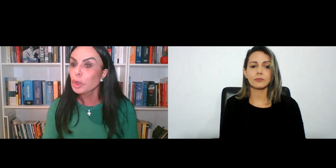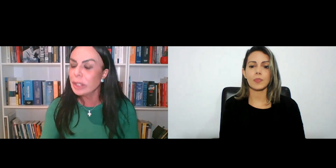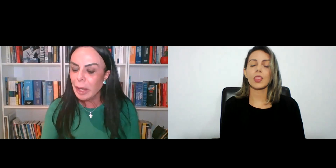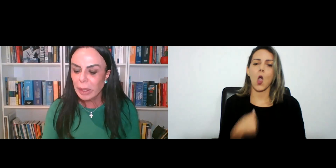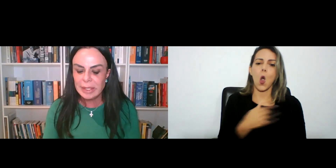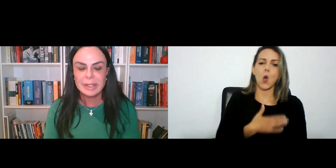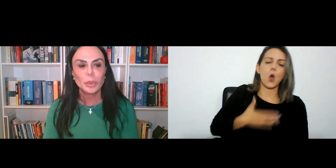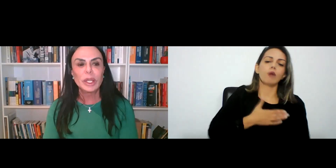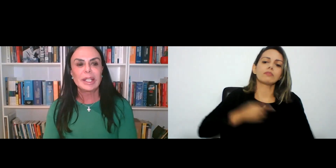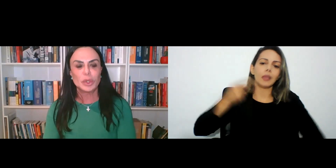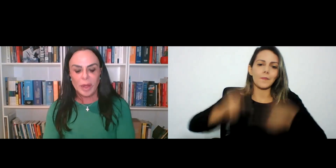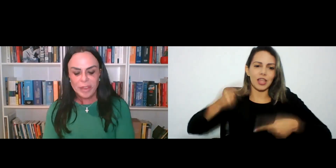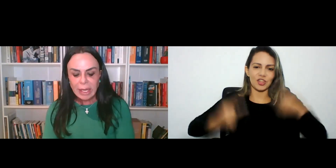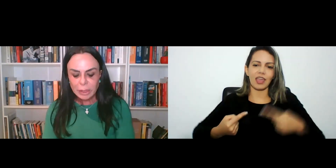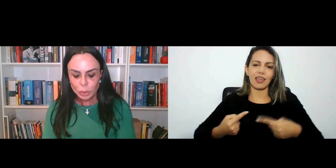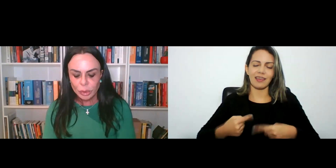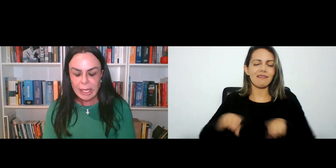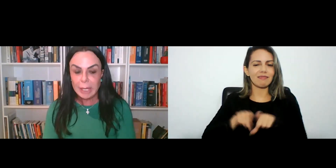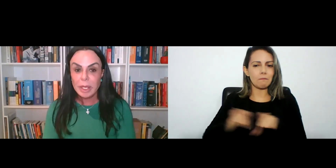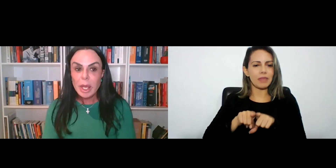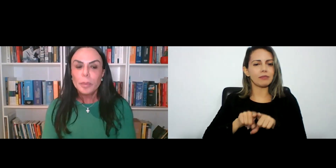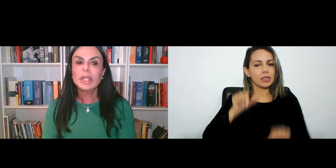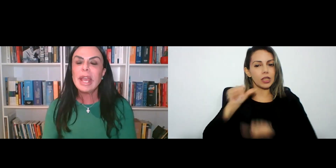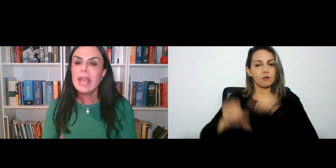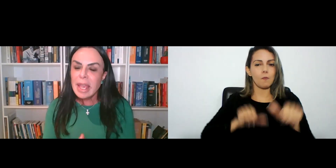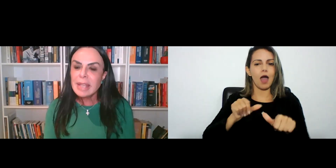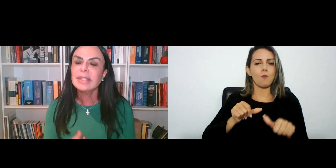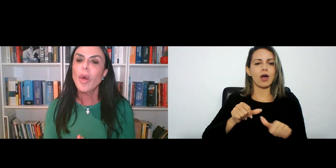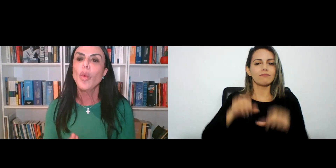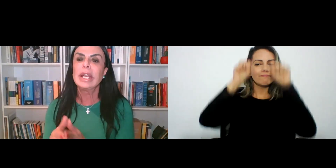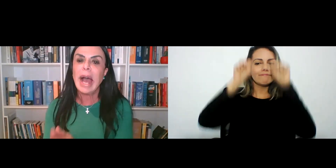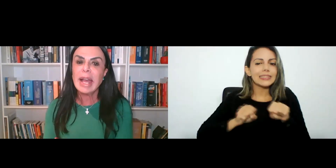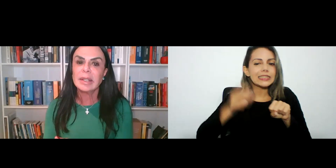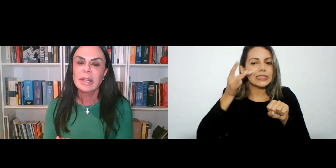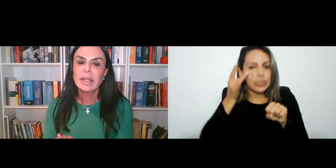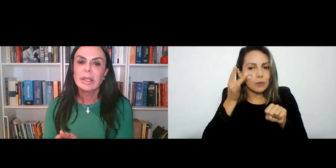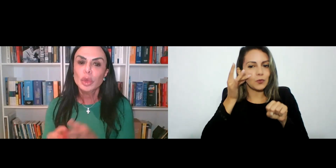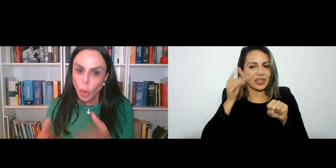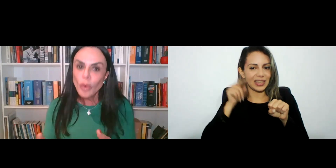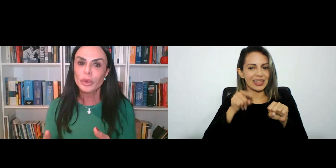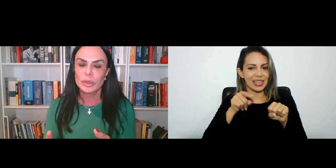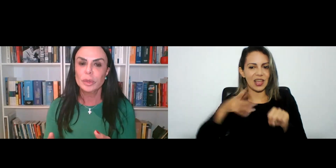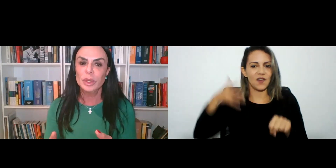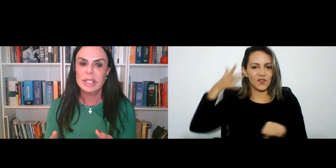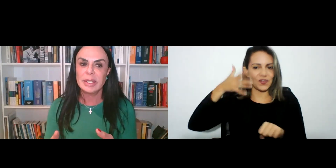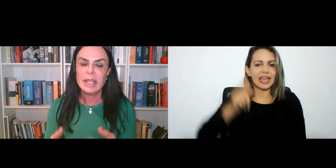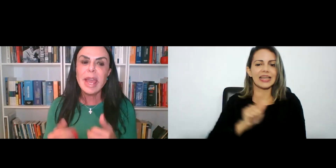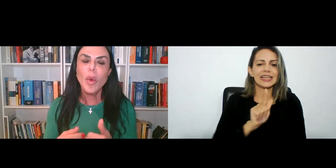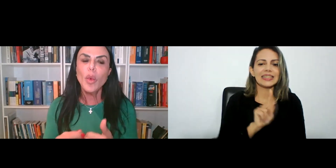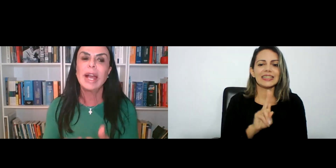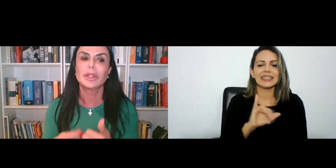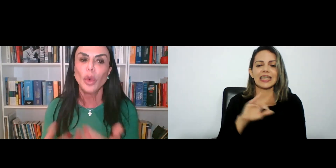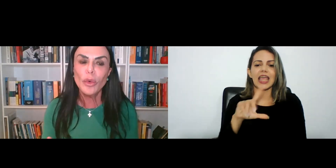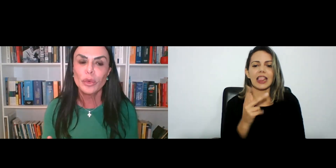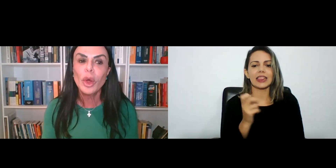me tornar uma testemunha da sua fala, doutor Guilherme, porque esse é um olhar novo de polícia,